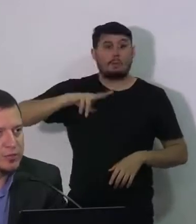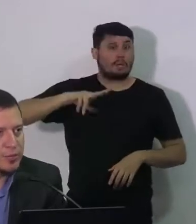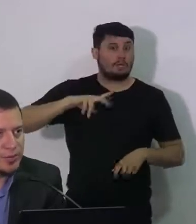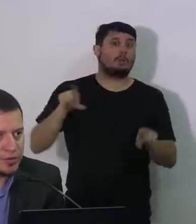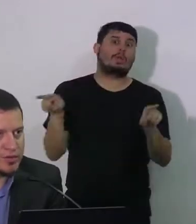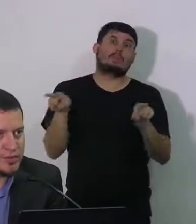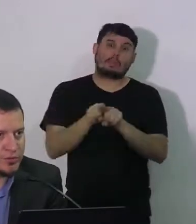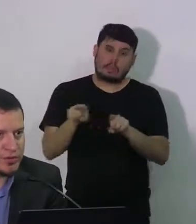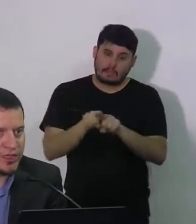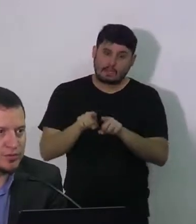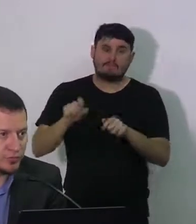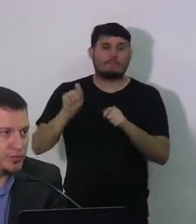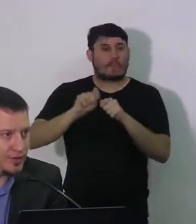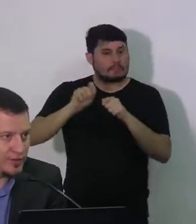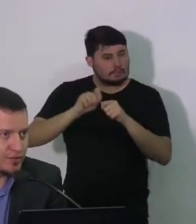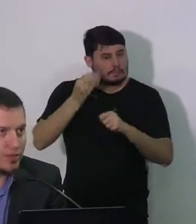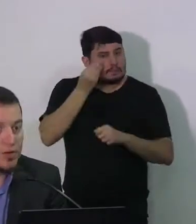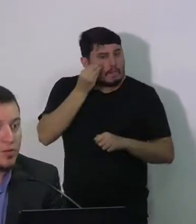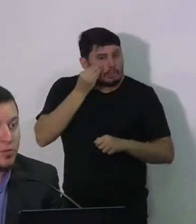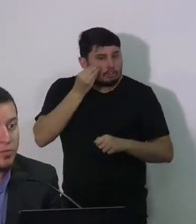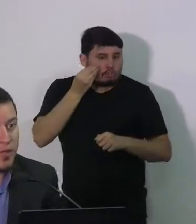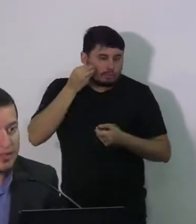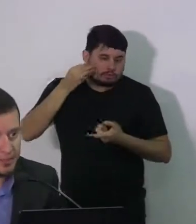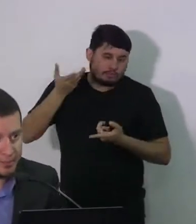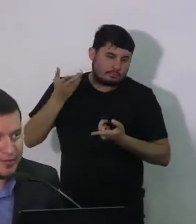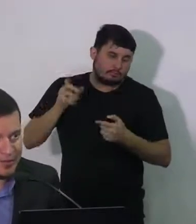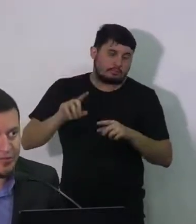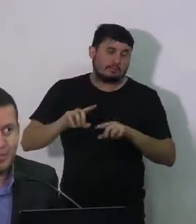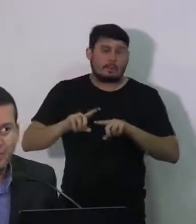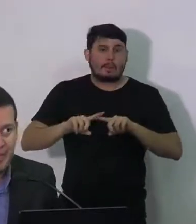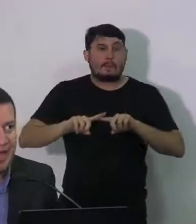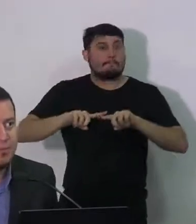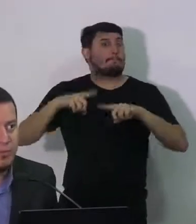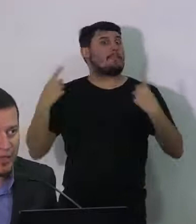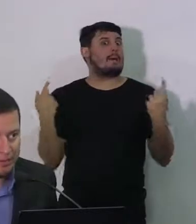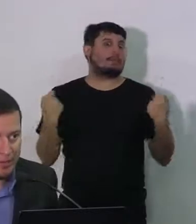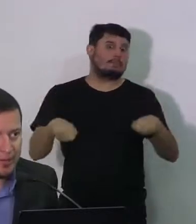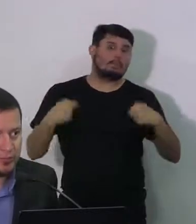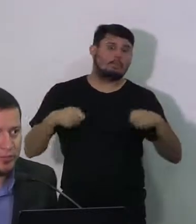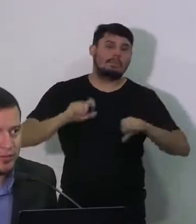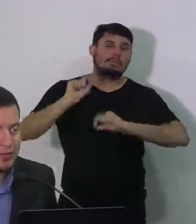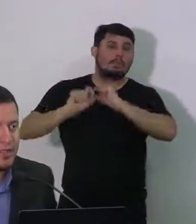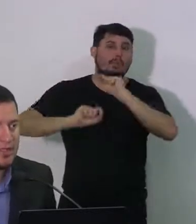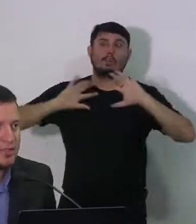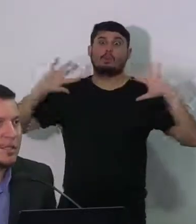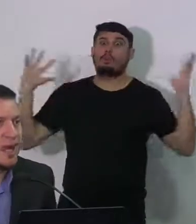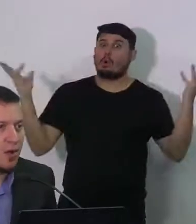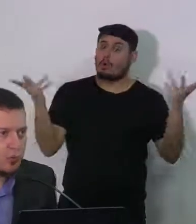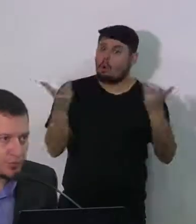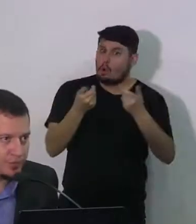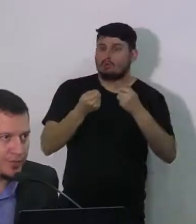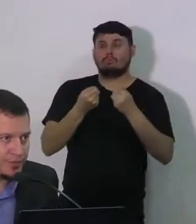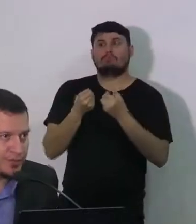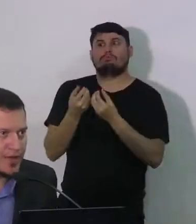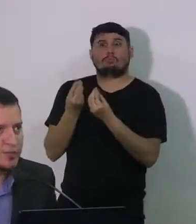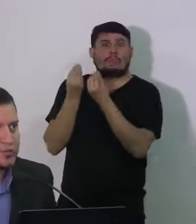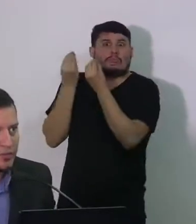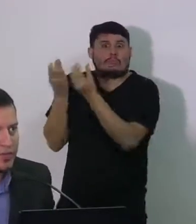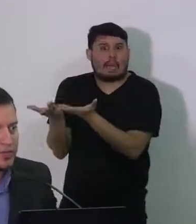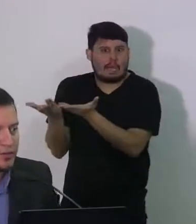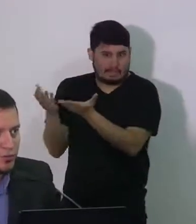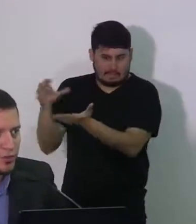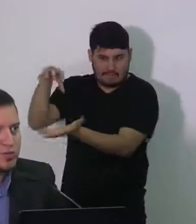no laboratório central do estado no início como a gente precisava ampliar muito rapidamente o número de testes alguns hospitais